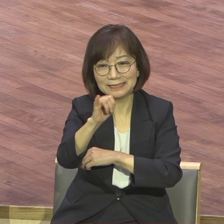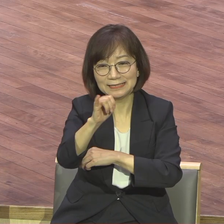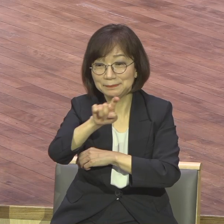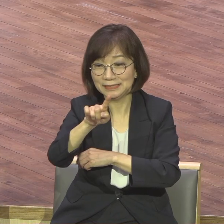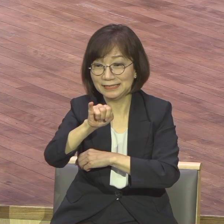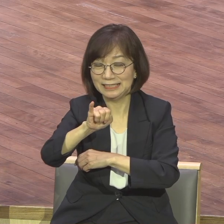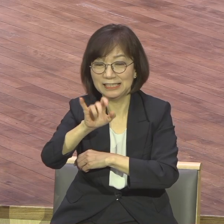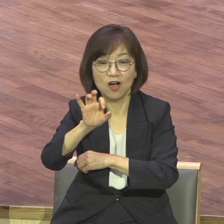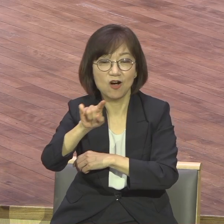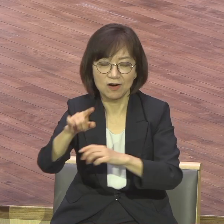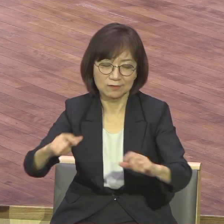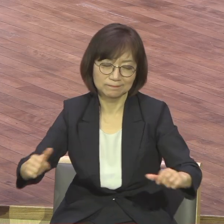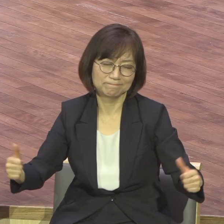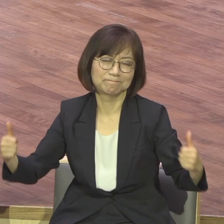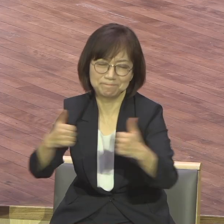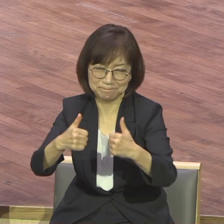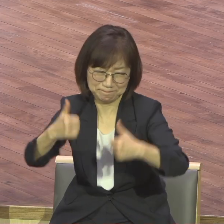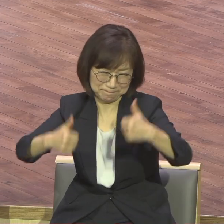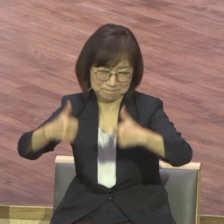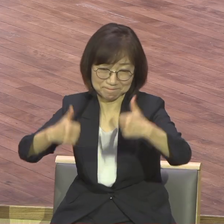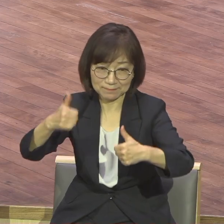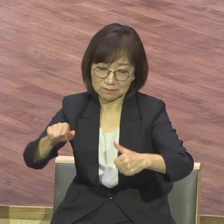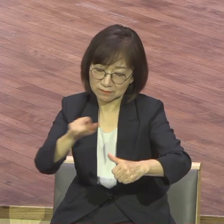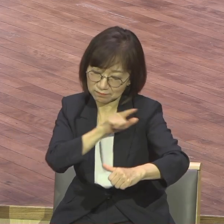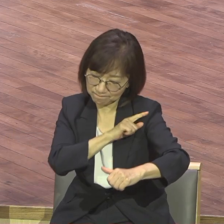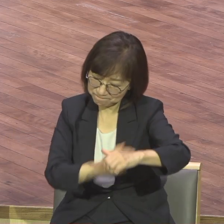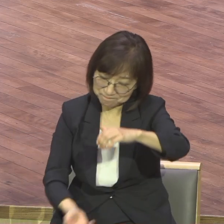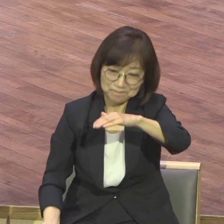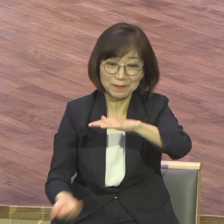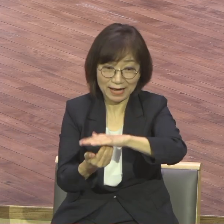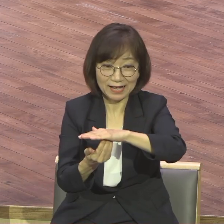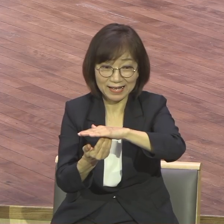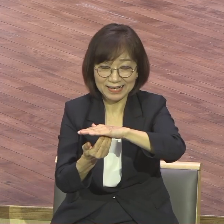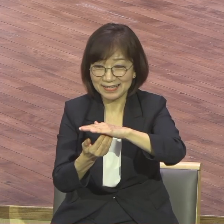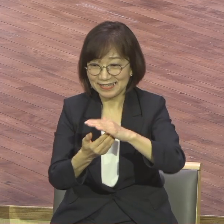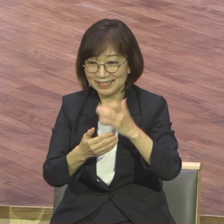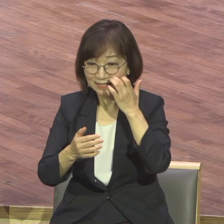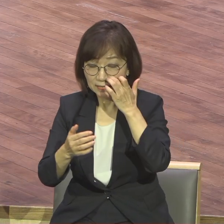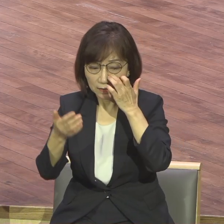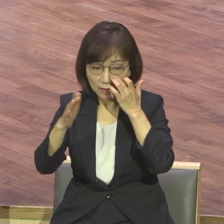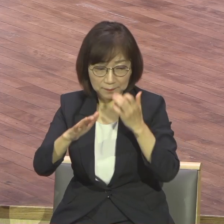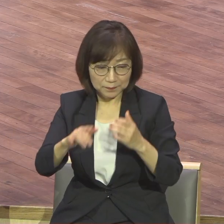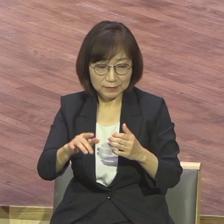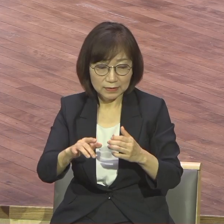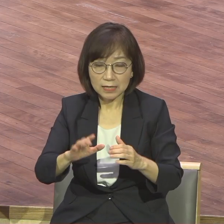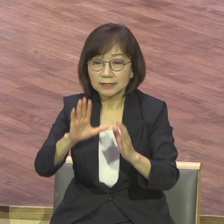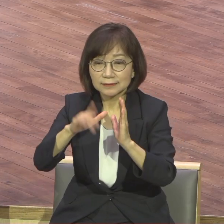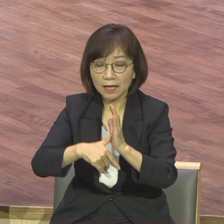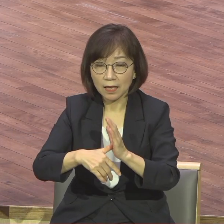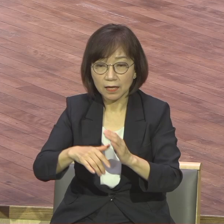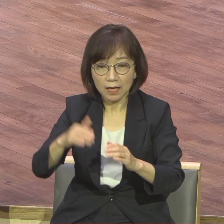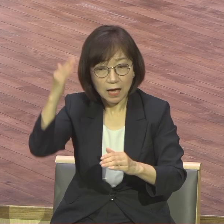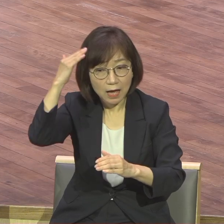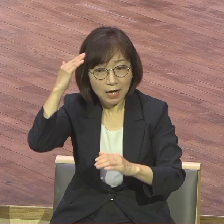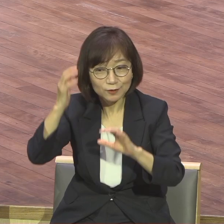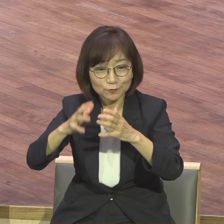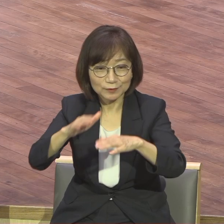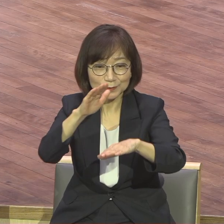최고로 영국 프레미어가 최고예요 그런데 여기에서 우리나라 손흥민 선수가